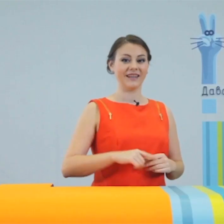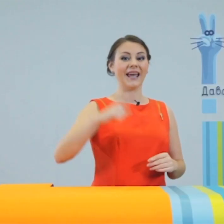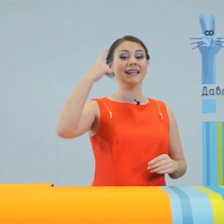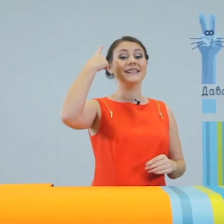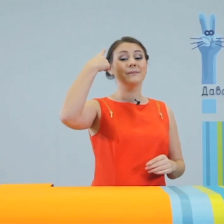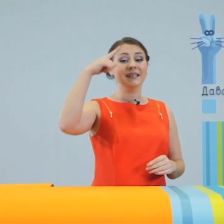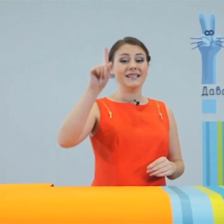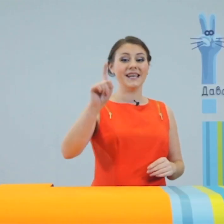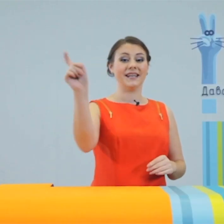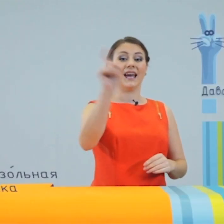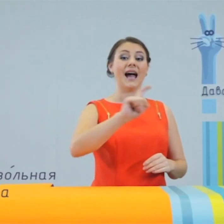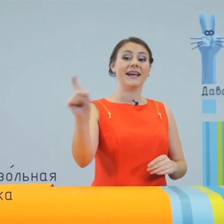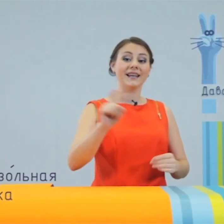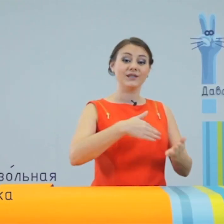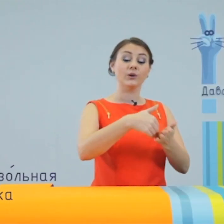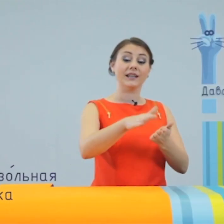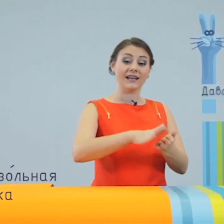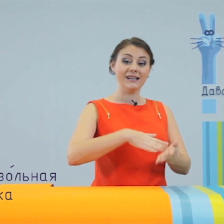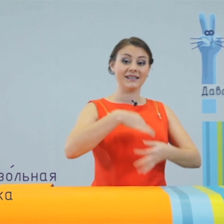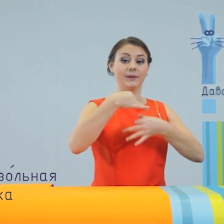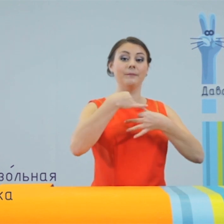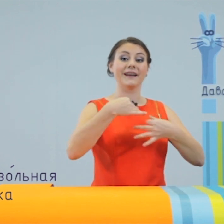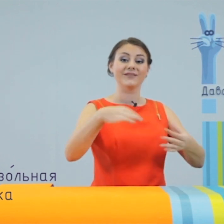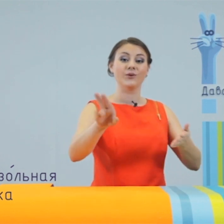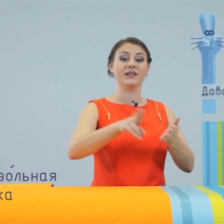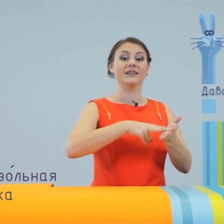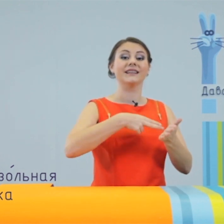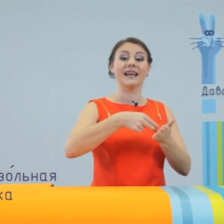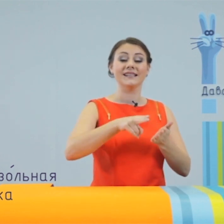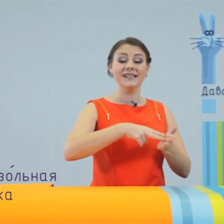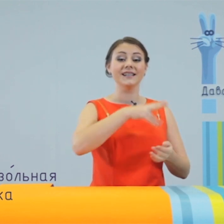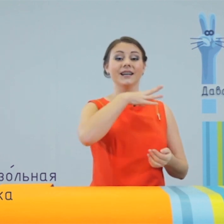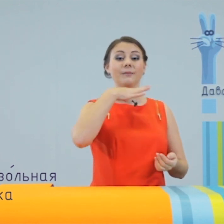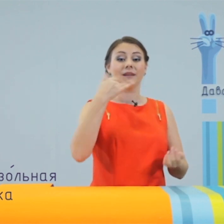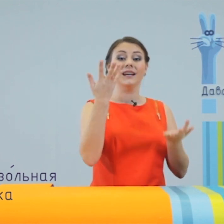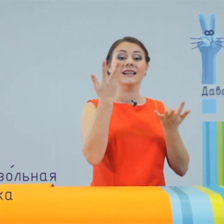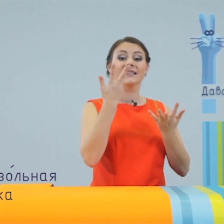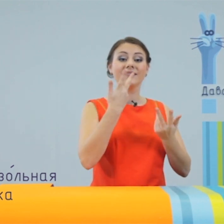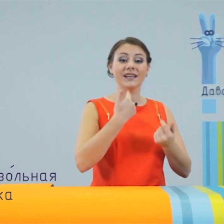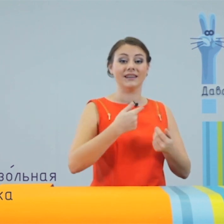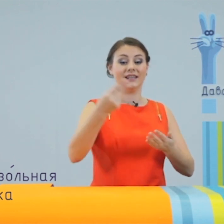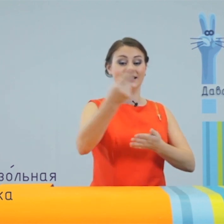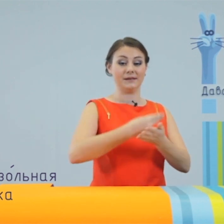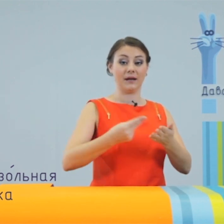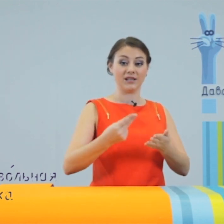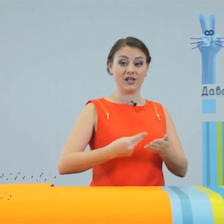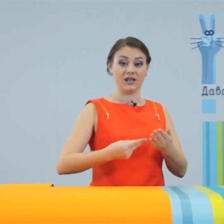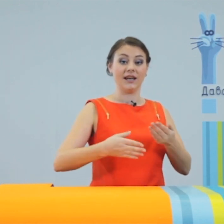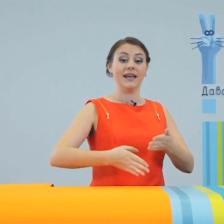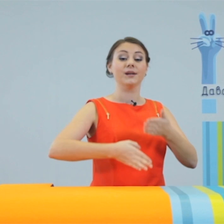Изобретение аэрозольной краски позволило наносить многоцветные изображения и